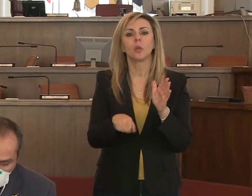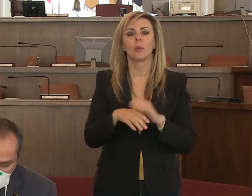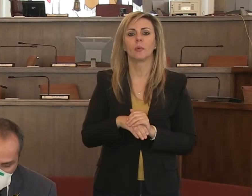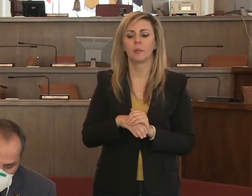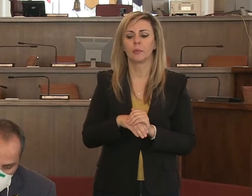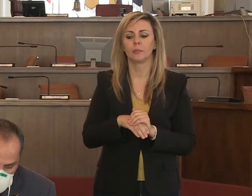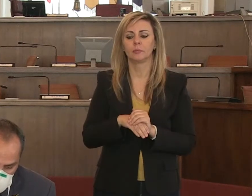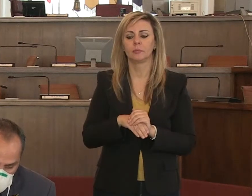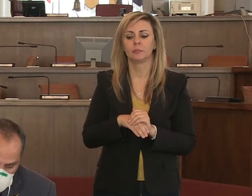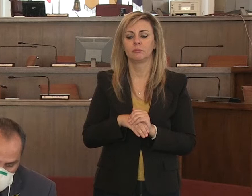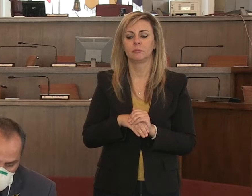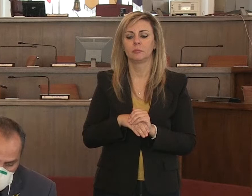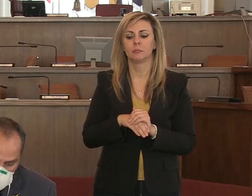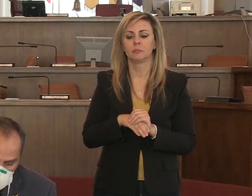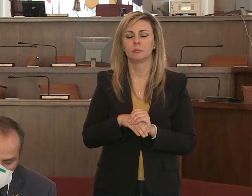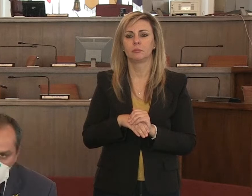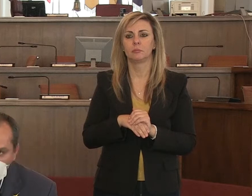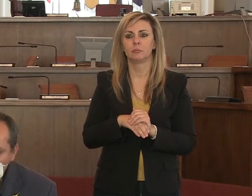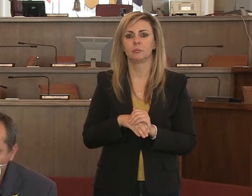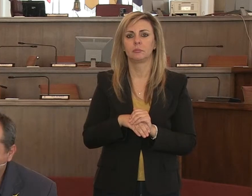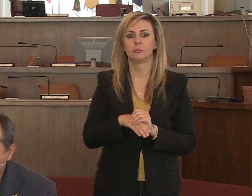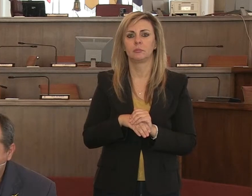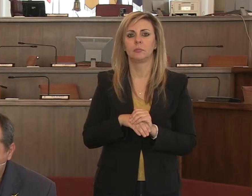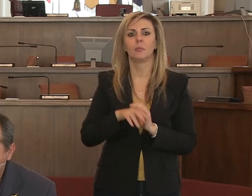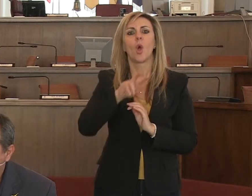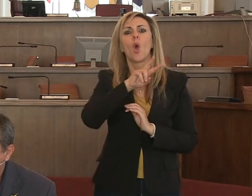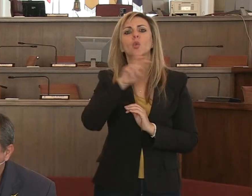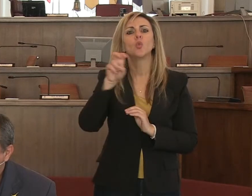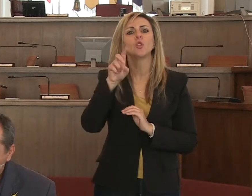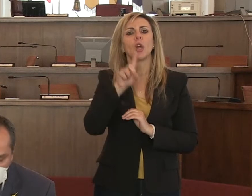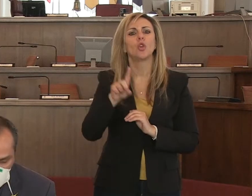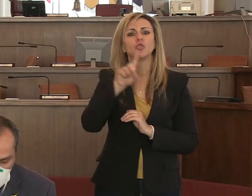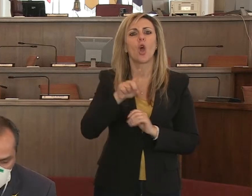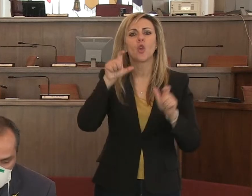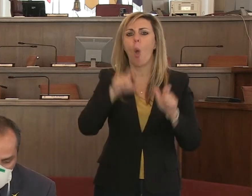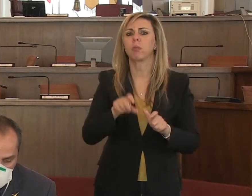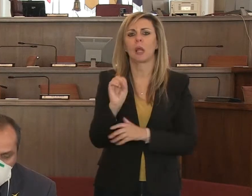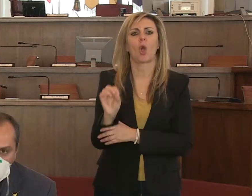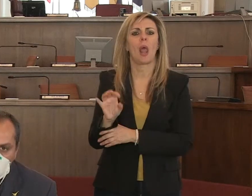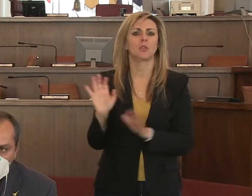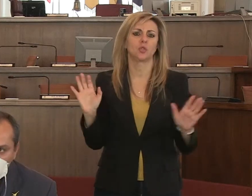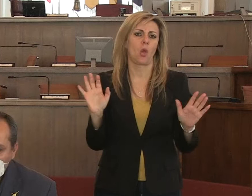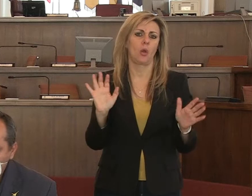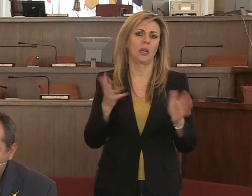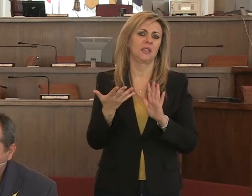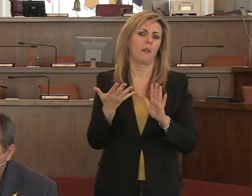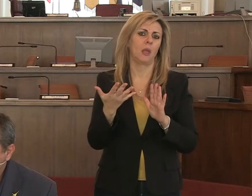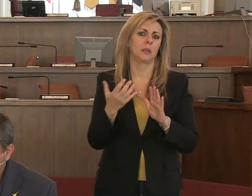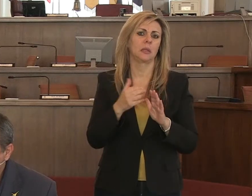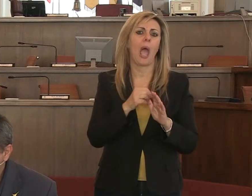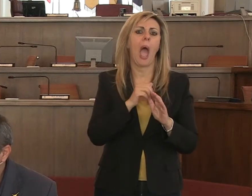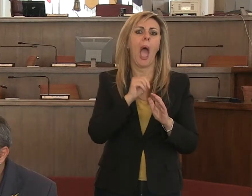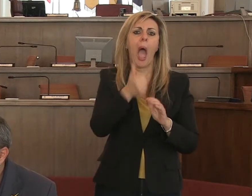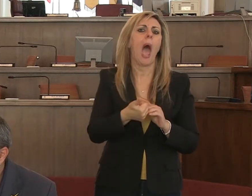anche in deroga sotto ai 200 giorni obbligatori insomma di lezione e quindi speriamo di